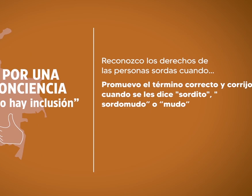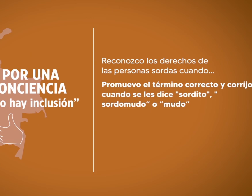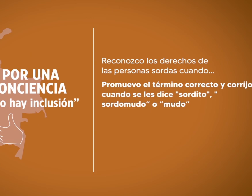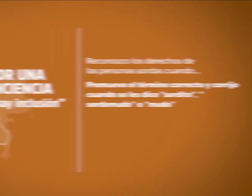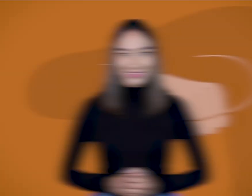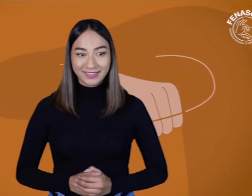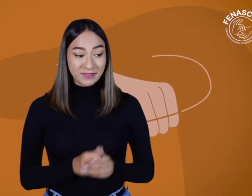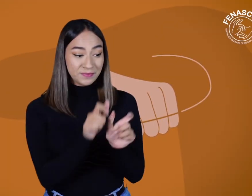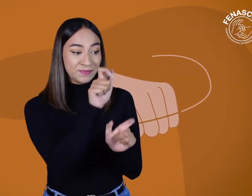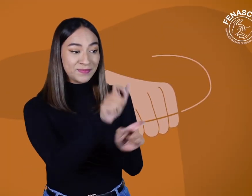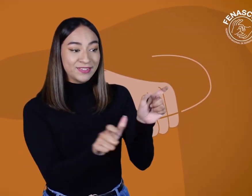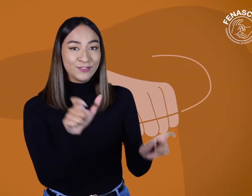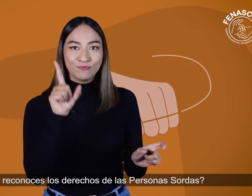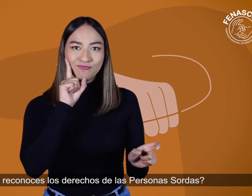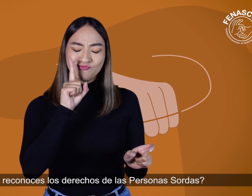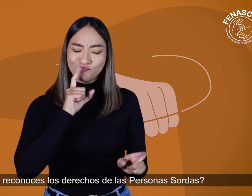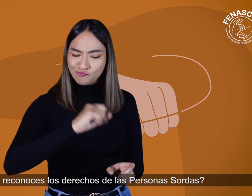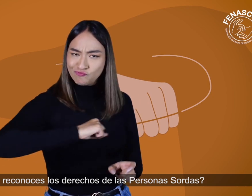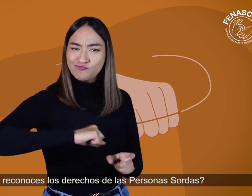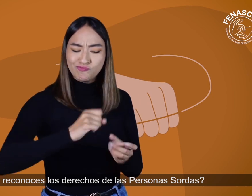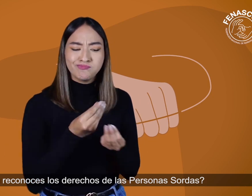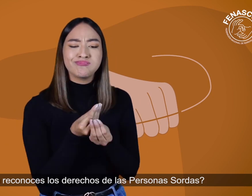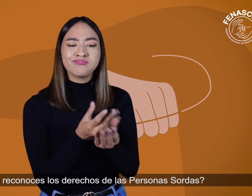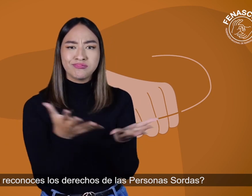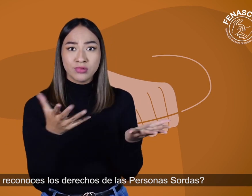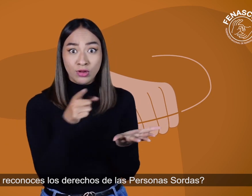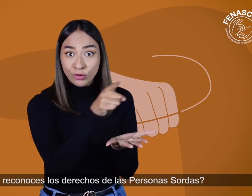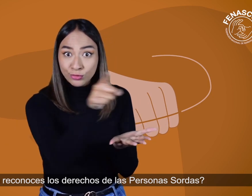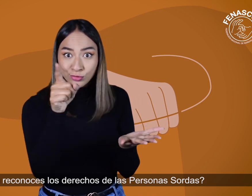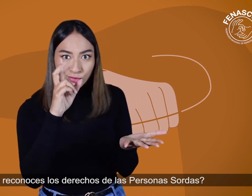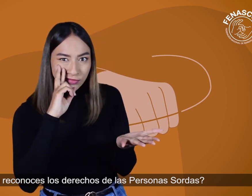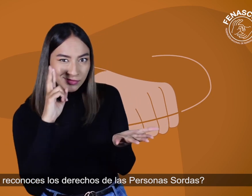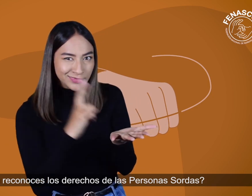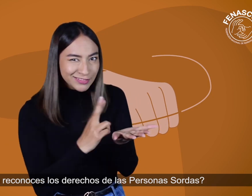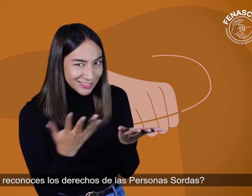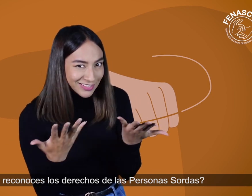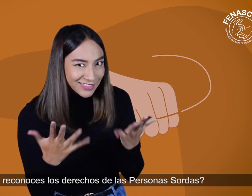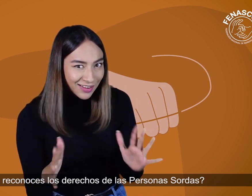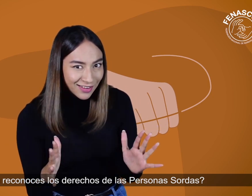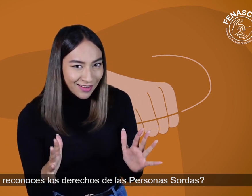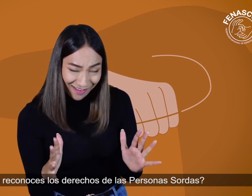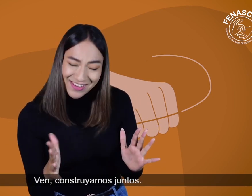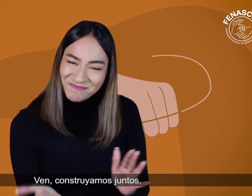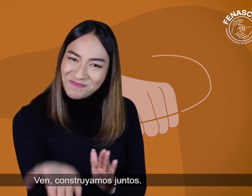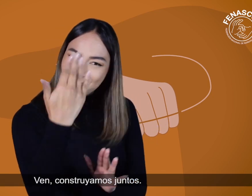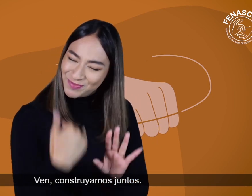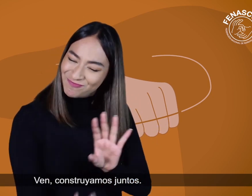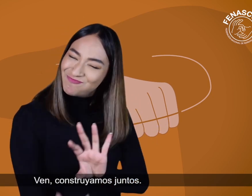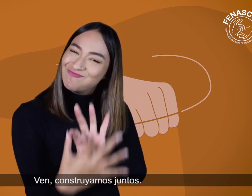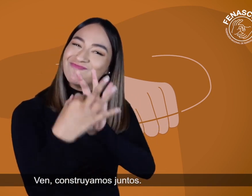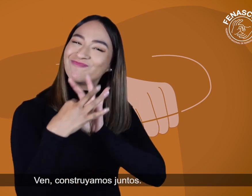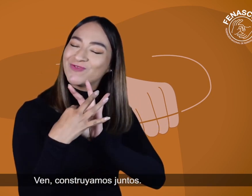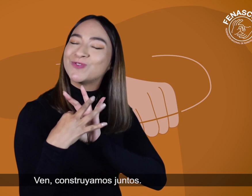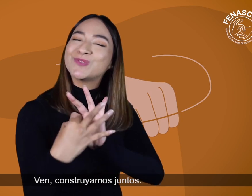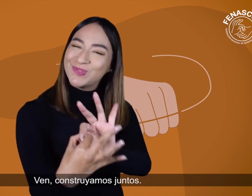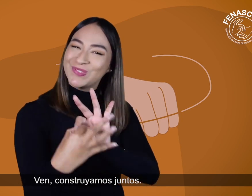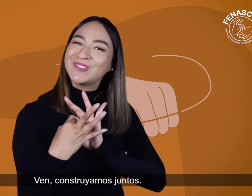mudo. ¿Y tú? ¿Ya reconoces los derechos de las personas sordas? Ven, construyamos juntos.